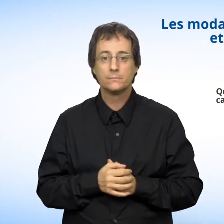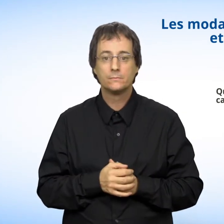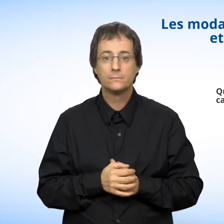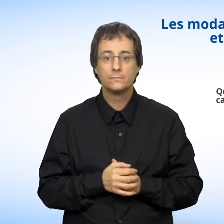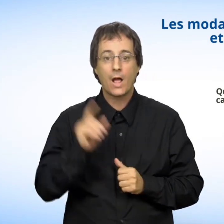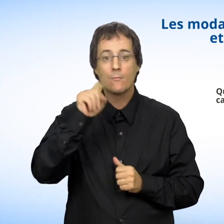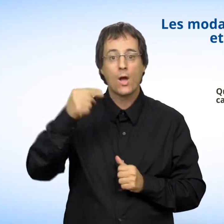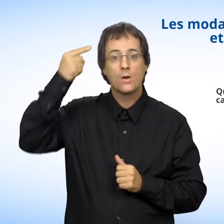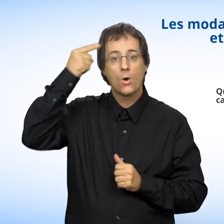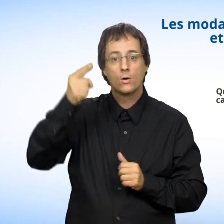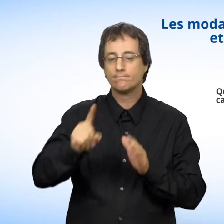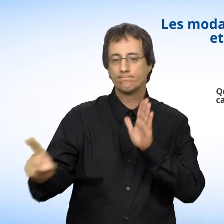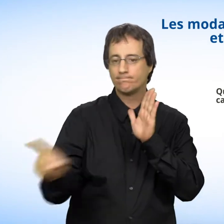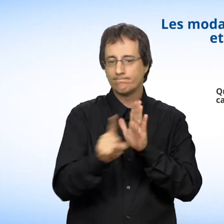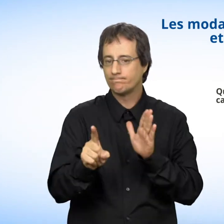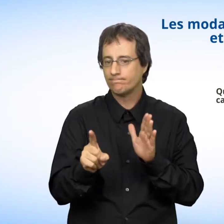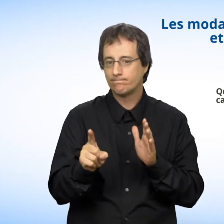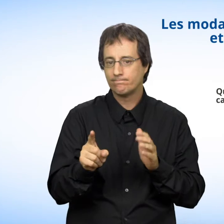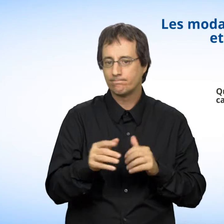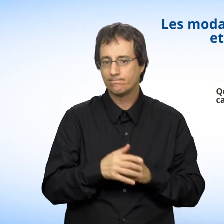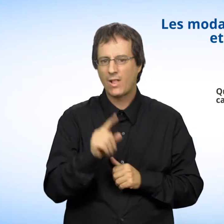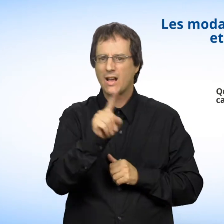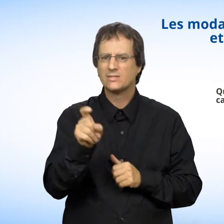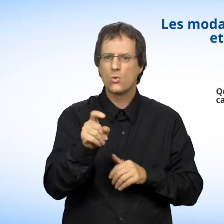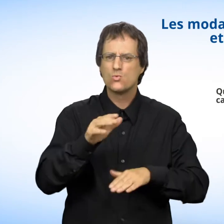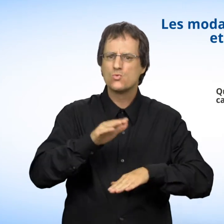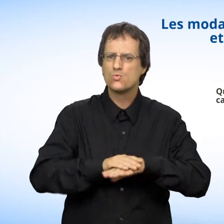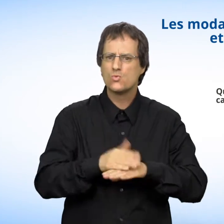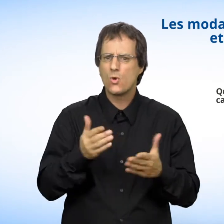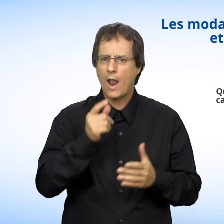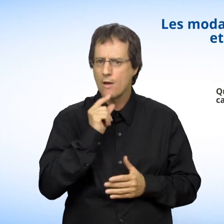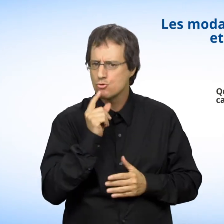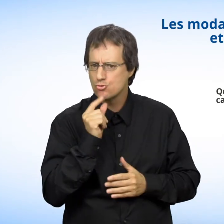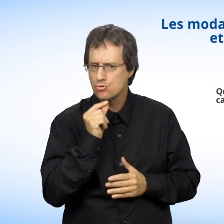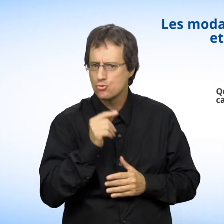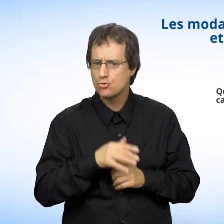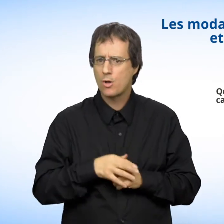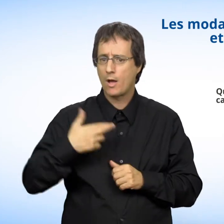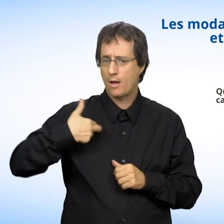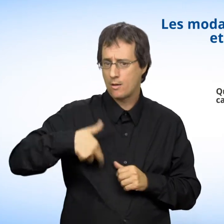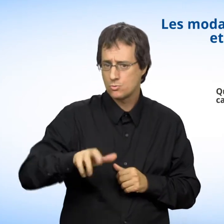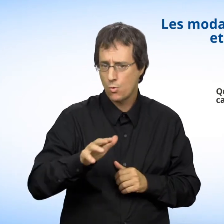Ainsi, un employeur n'a pas le droit de poser des questions sur l'âge,